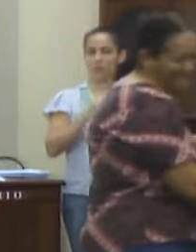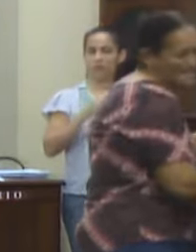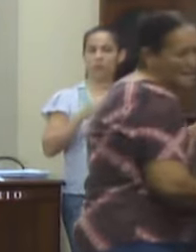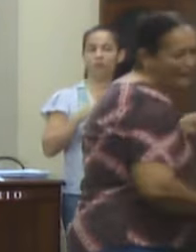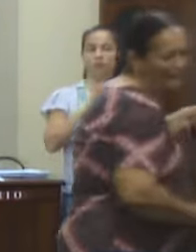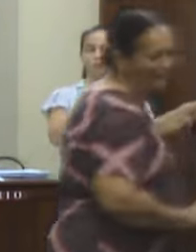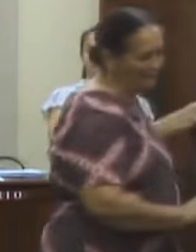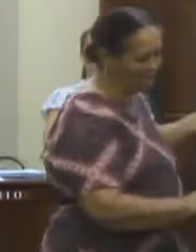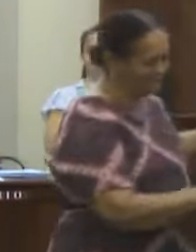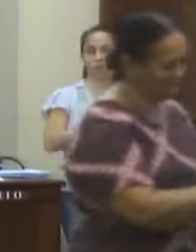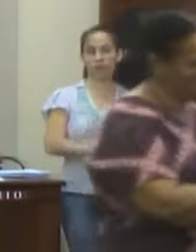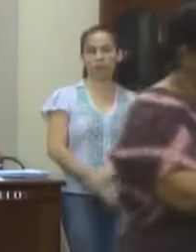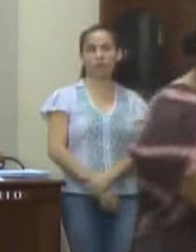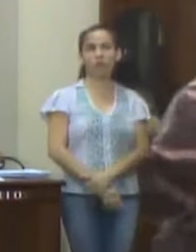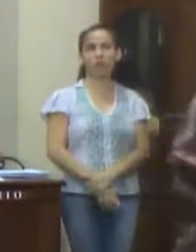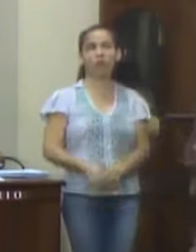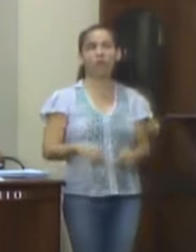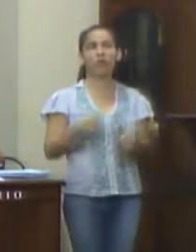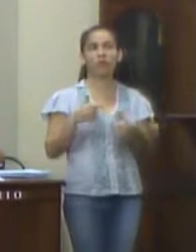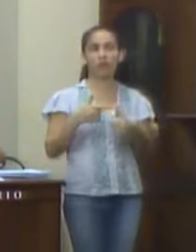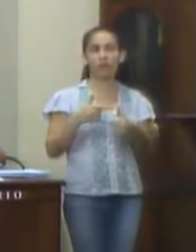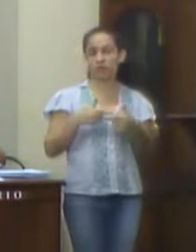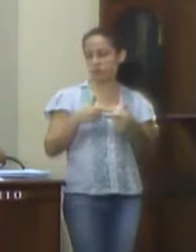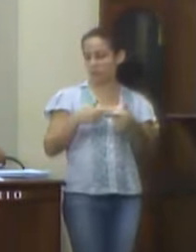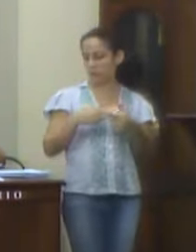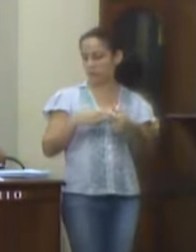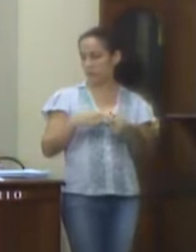vigente. Irregularidade número 2.